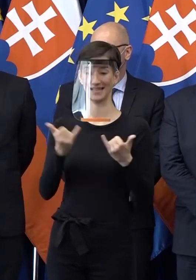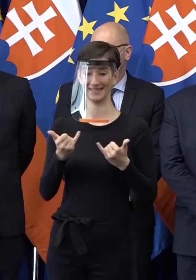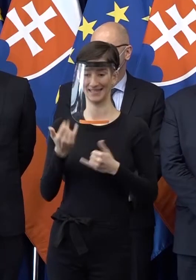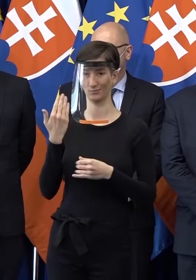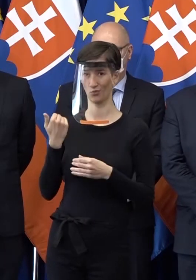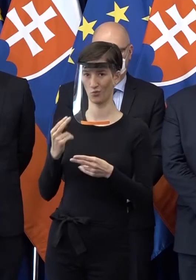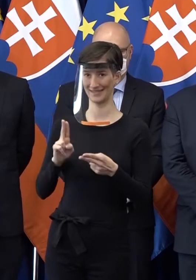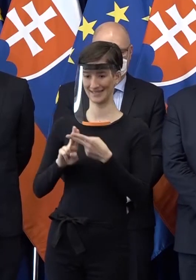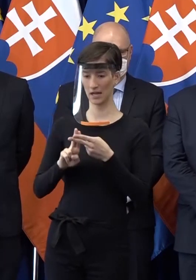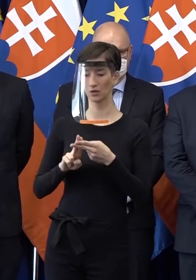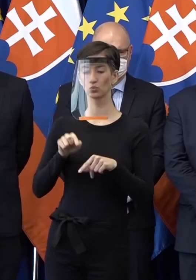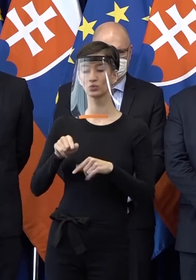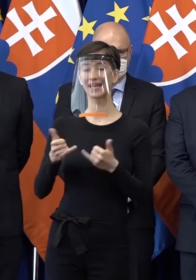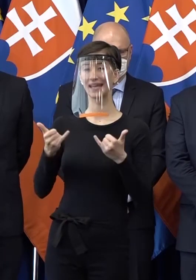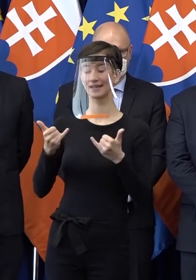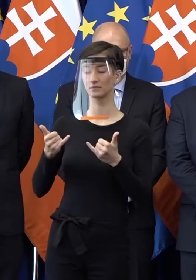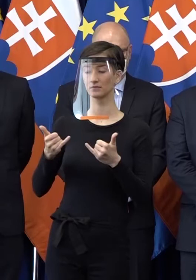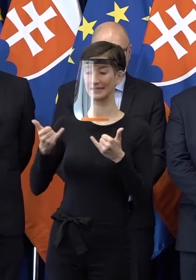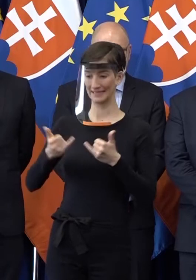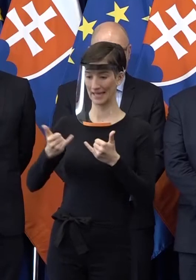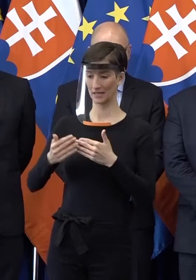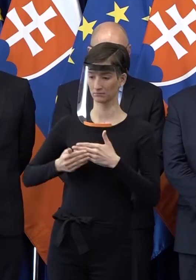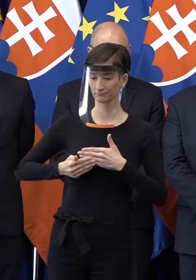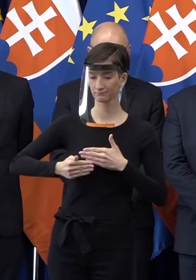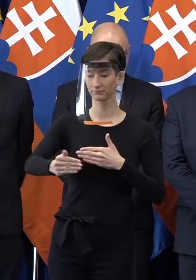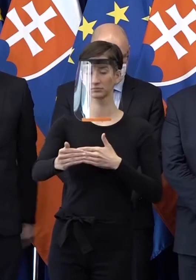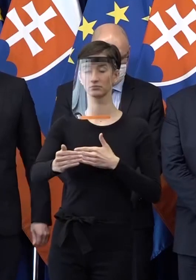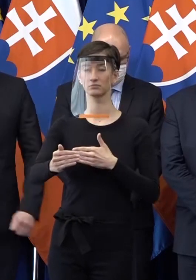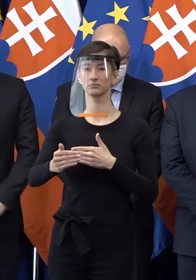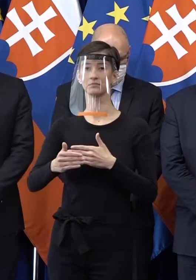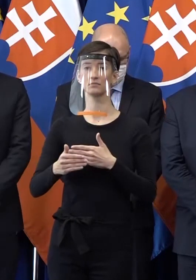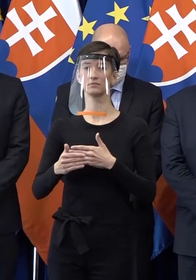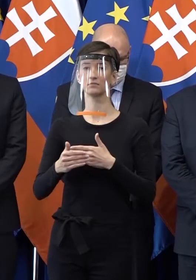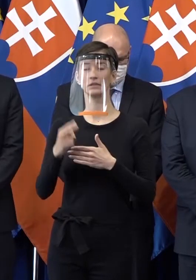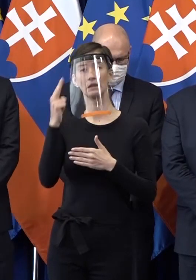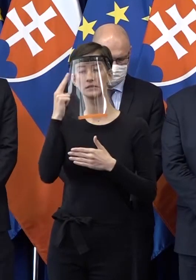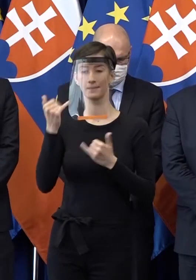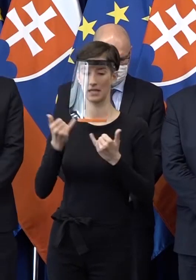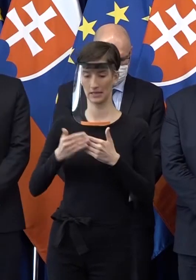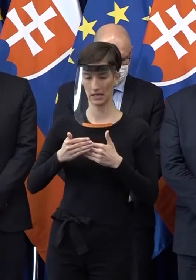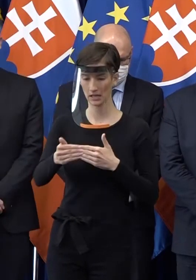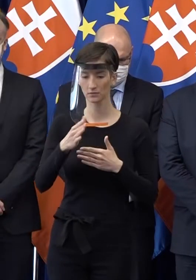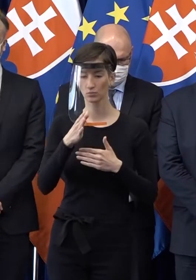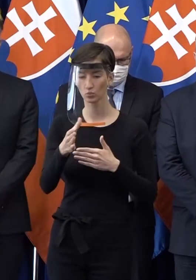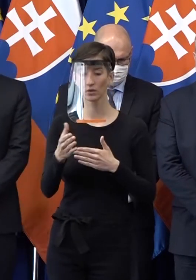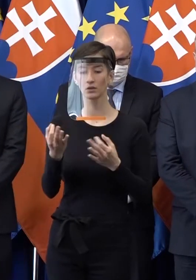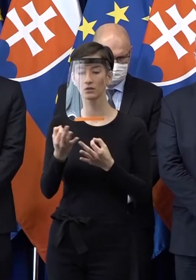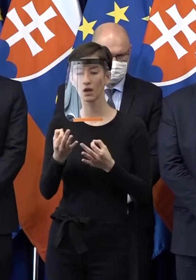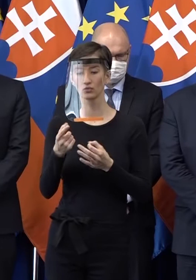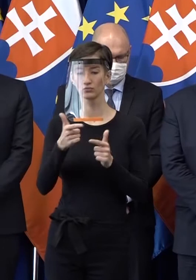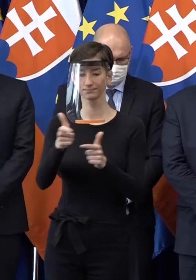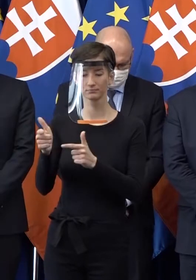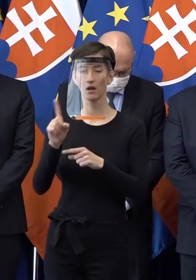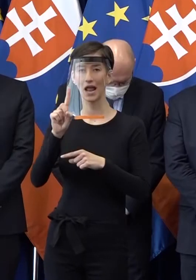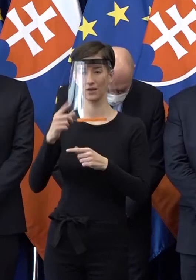stretli a od dnes začíname niečo počítať. My s touto pomocou sme počítali, len sme potrebovali, aby nám takú poistku, ktorú,